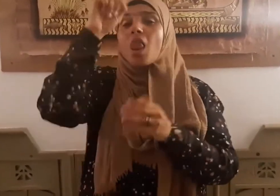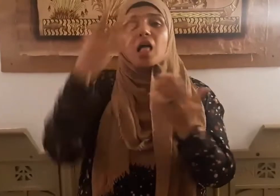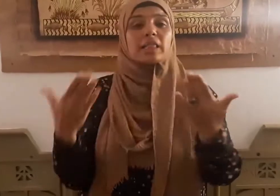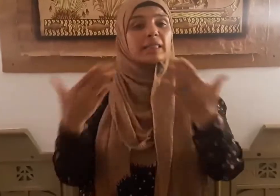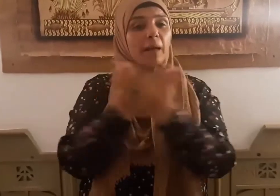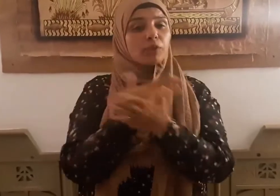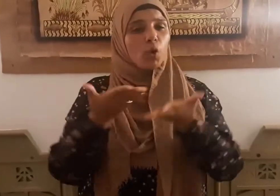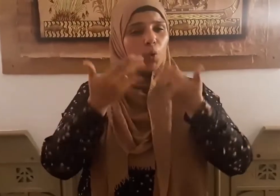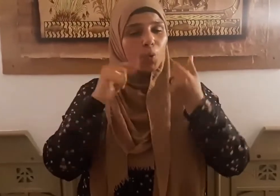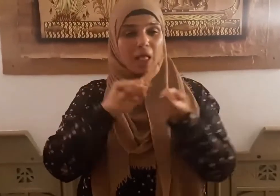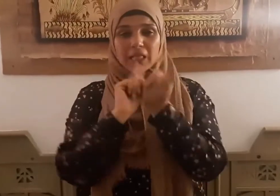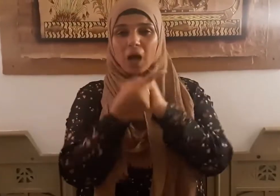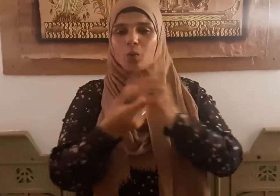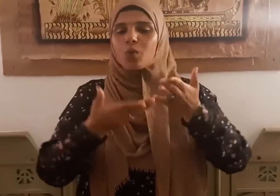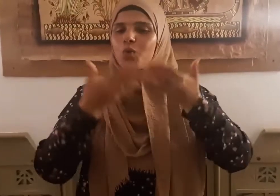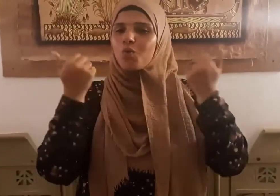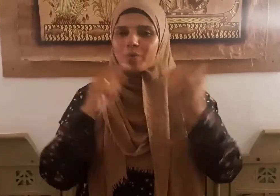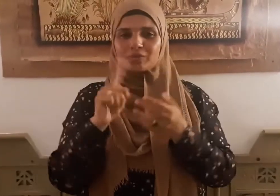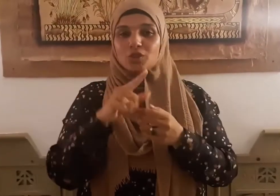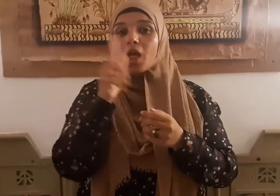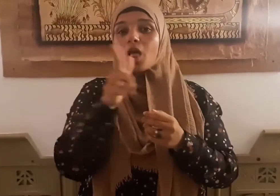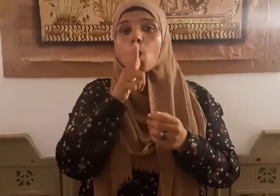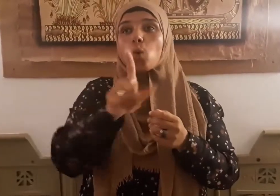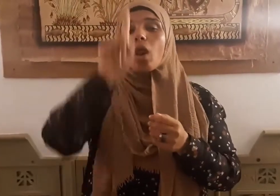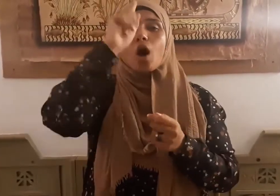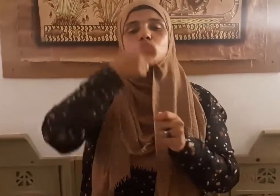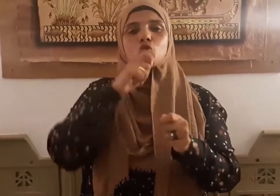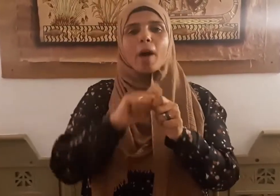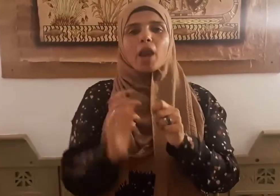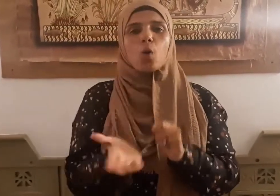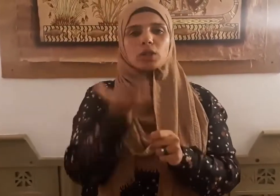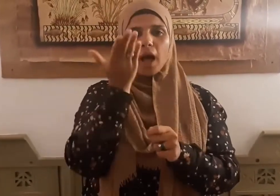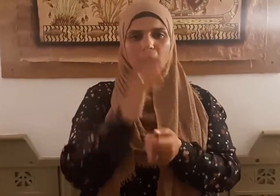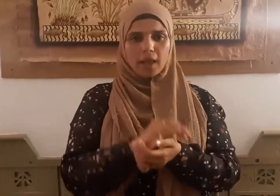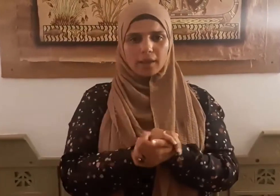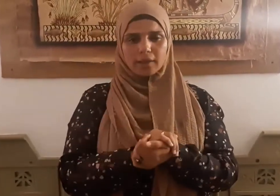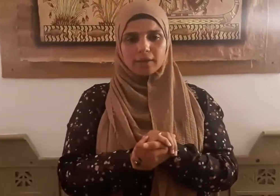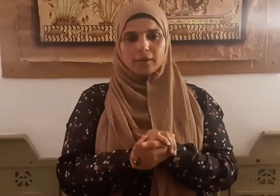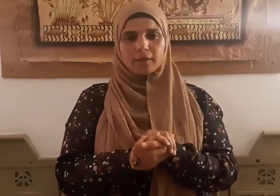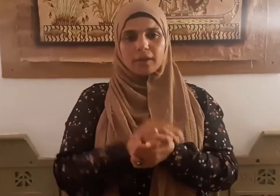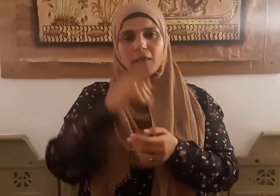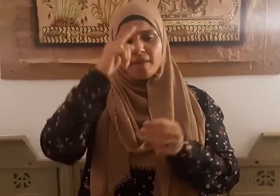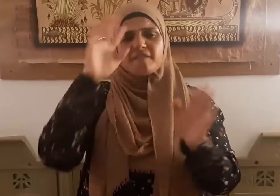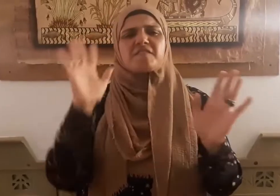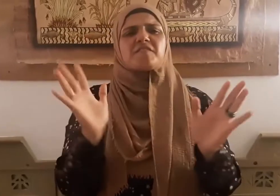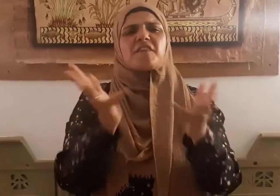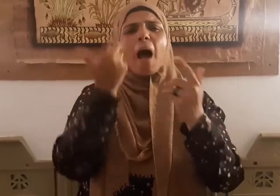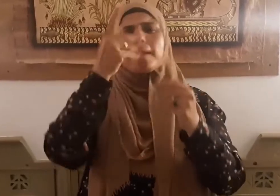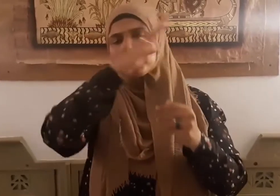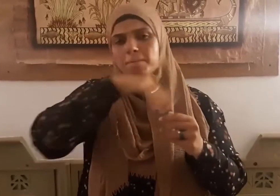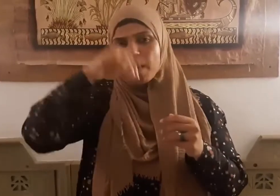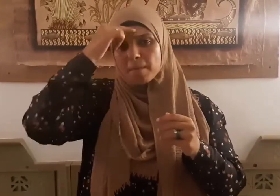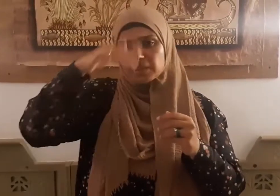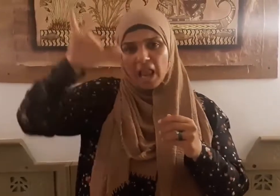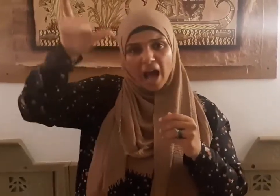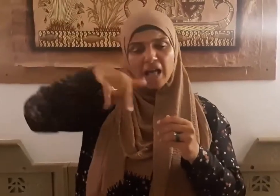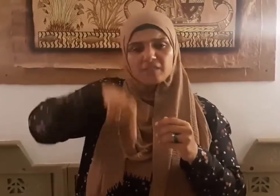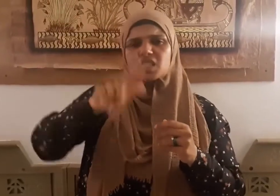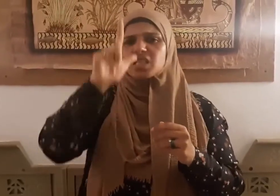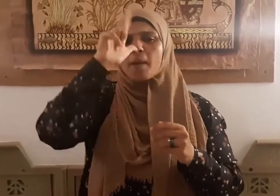تحويل يقول الحق سبحانه فأما عاد فاستكبروا في الأرض بغير